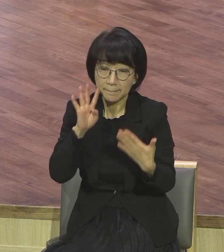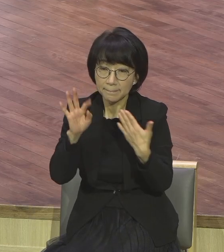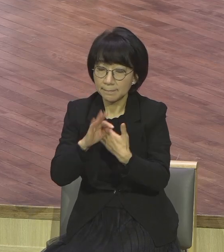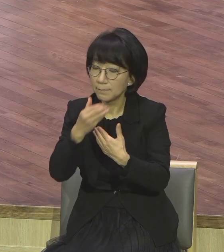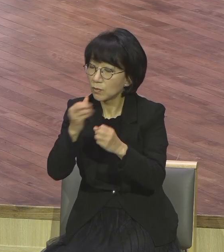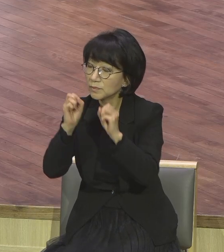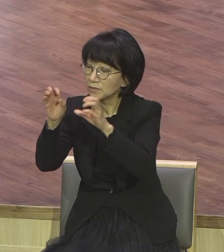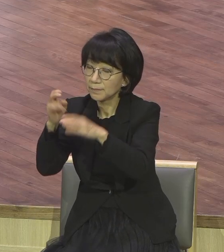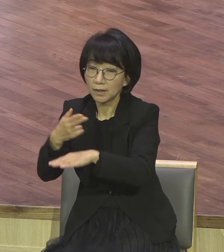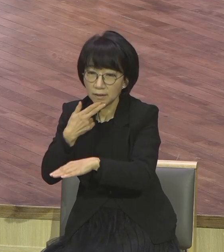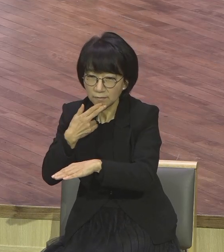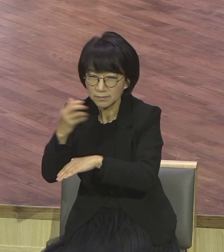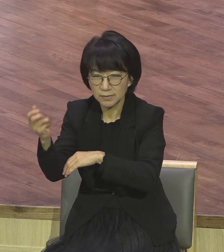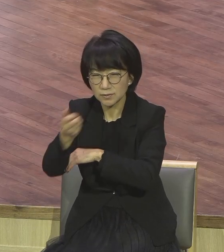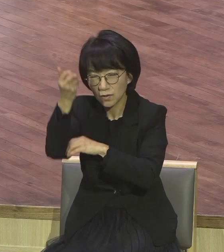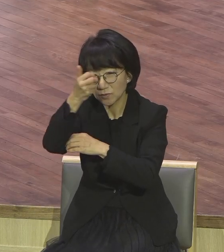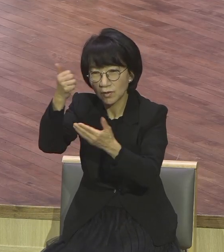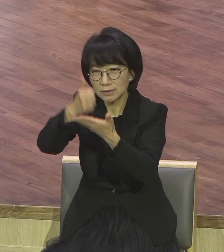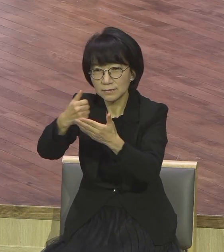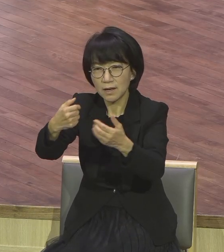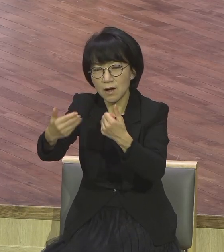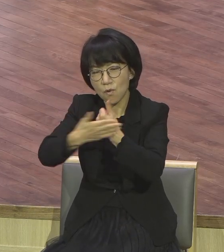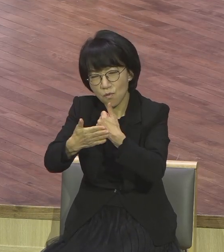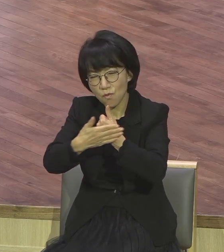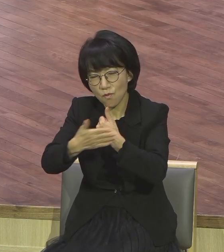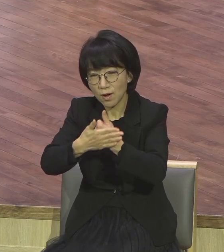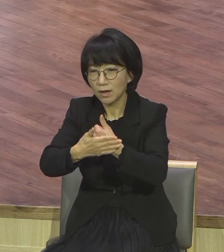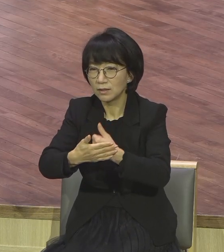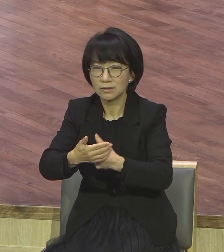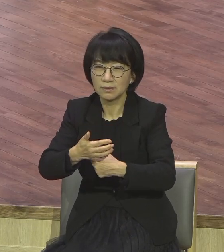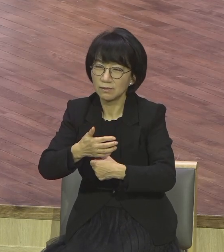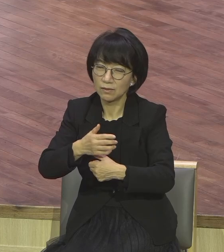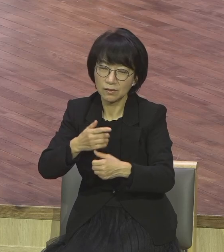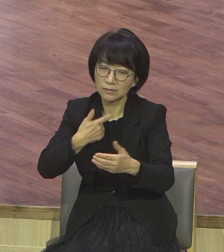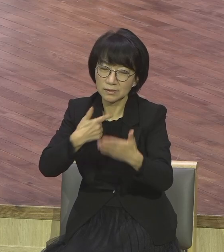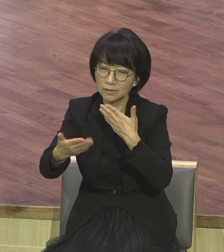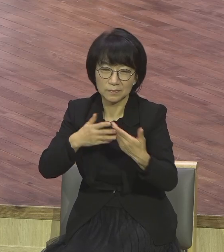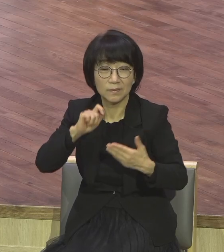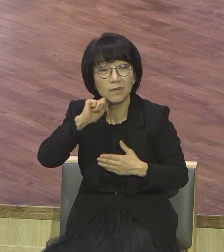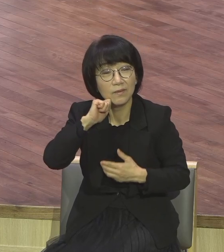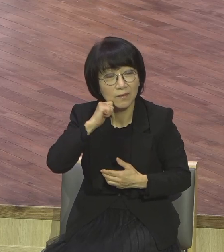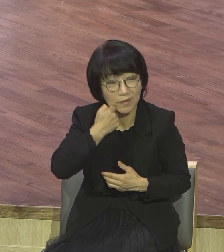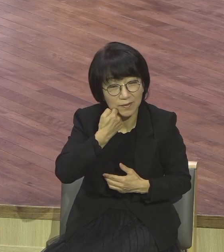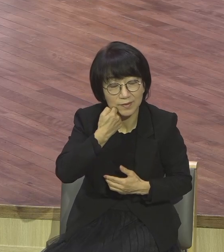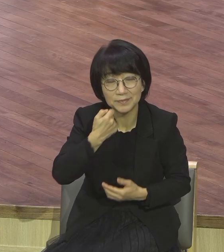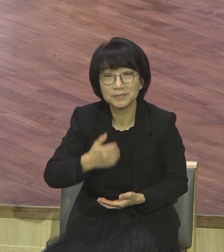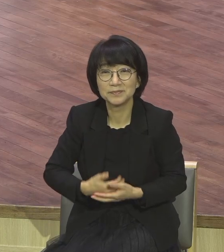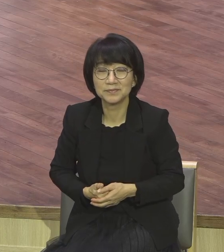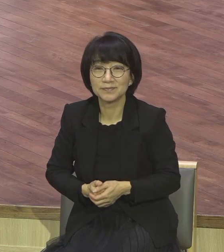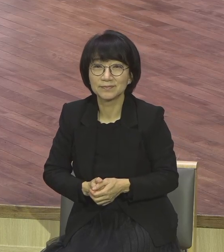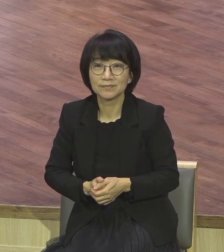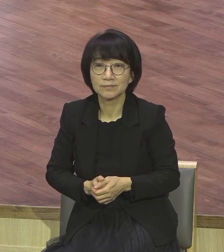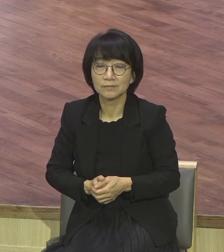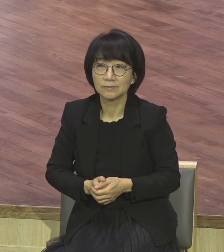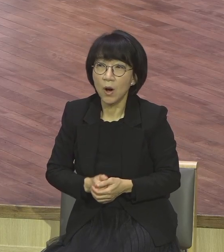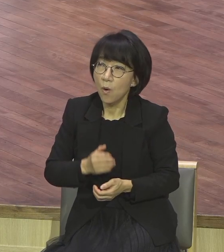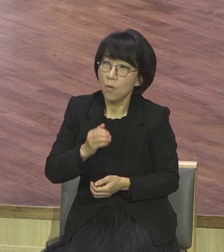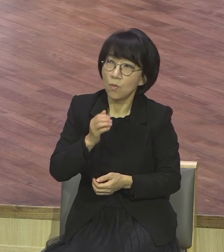구원은 받아요 예수님은 은혜 받지요 그런데 성령이 역사하셨다 이야 하나님이 나를 통해